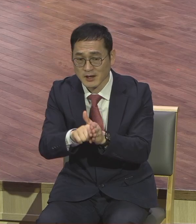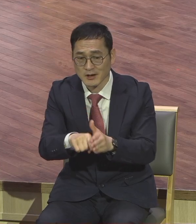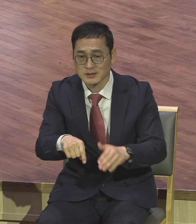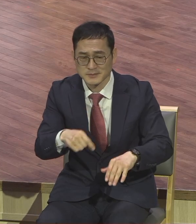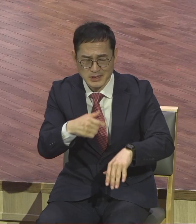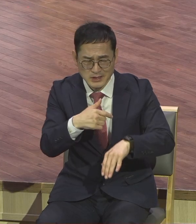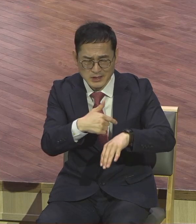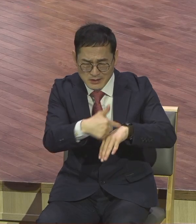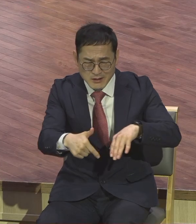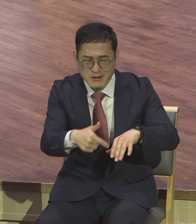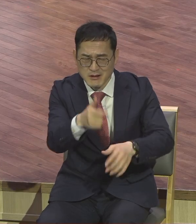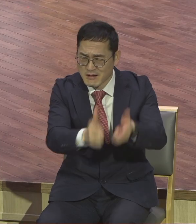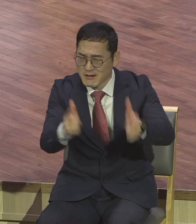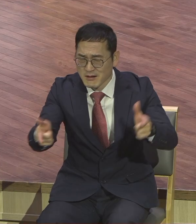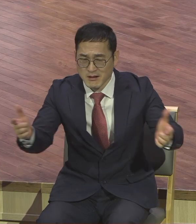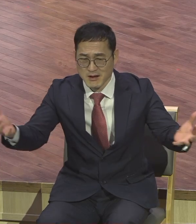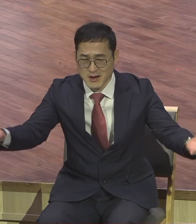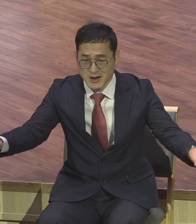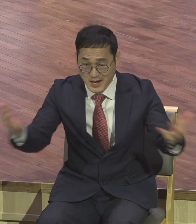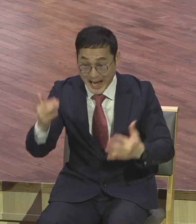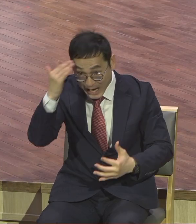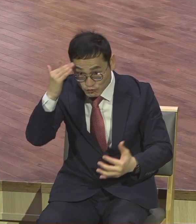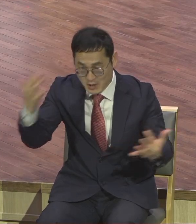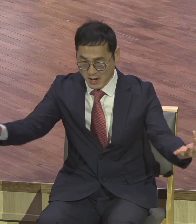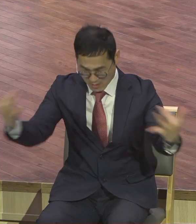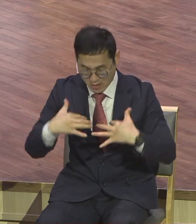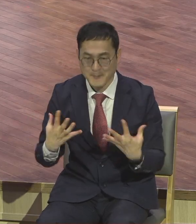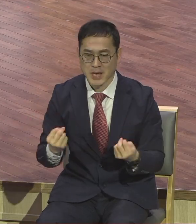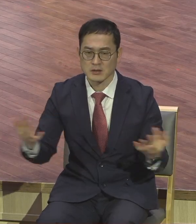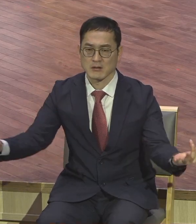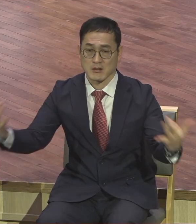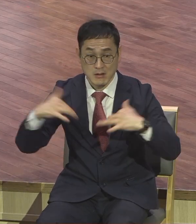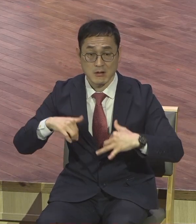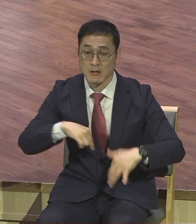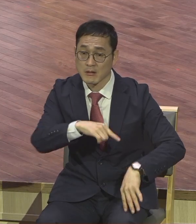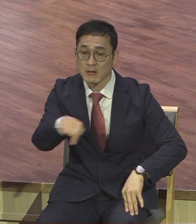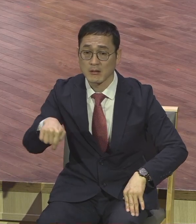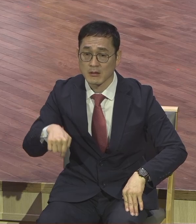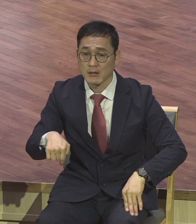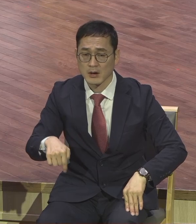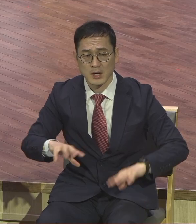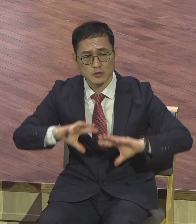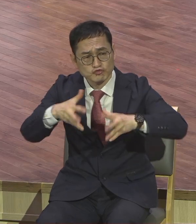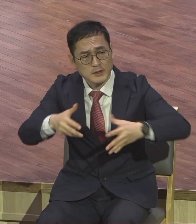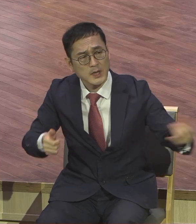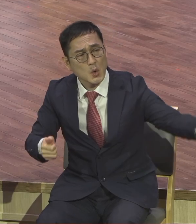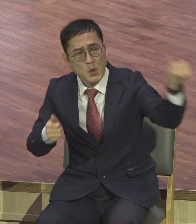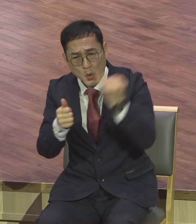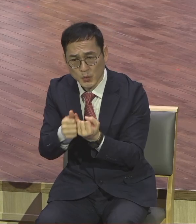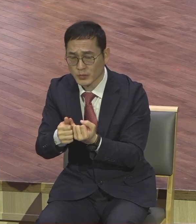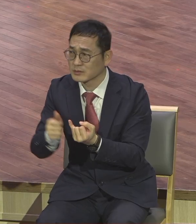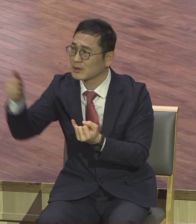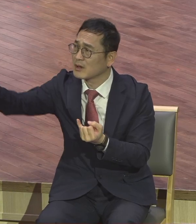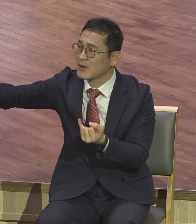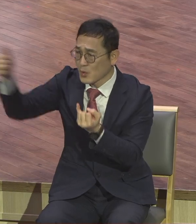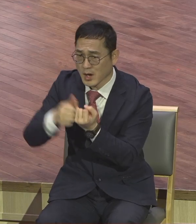어느 나라 가도 우리나라는 이미 다민족 되어버렸어요. 국제 결혼할 사람, 베트남, 필리핀